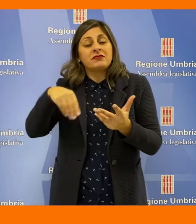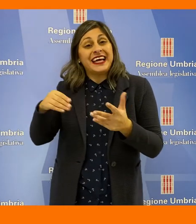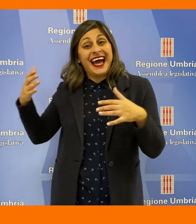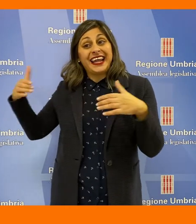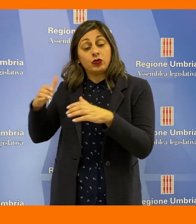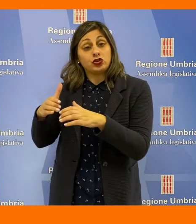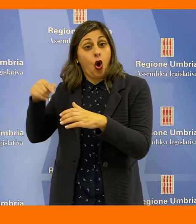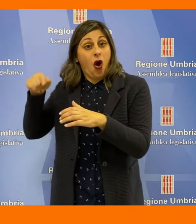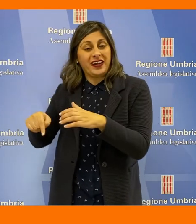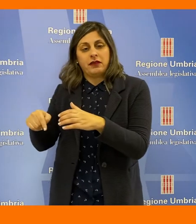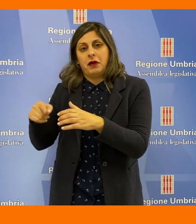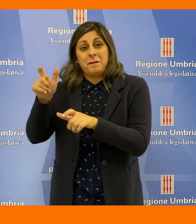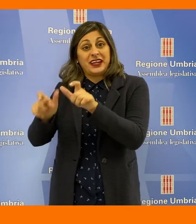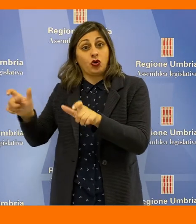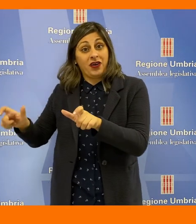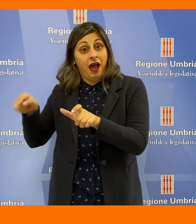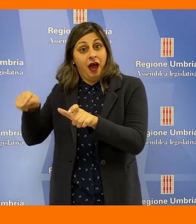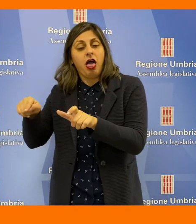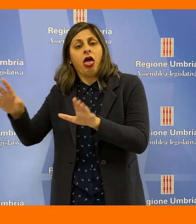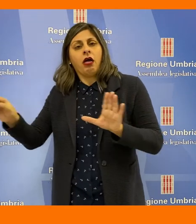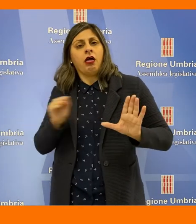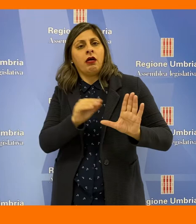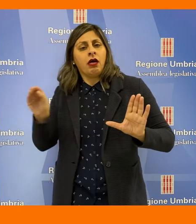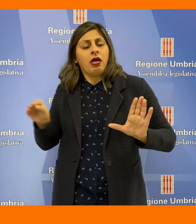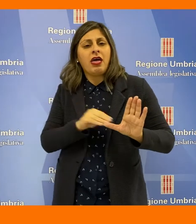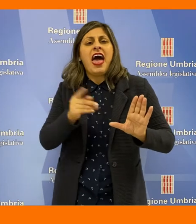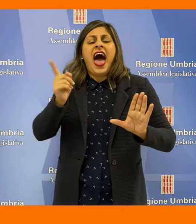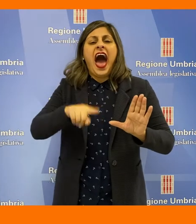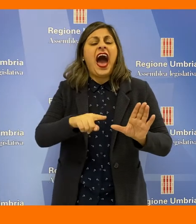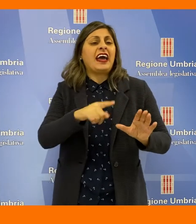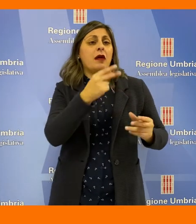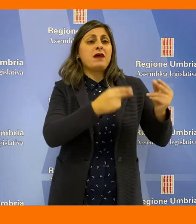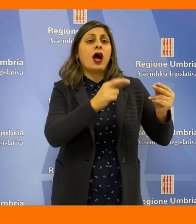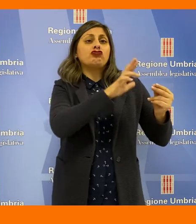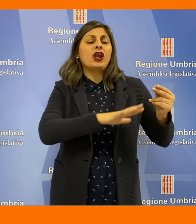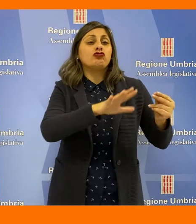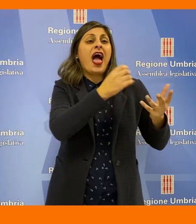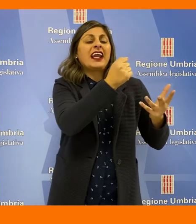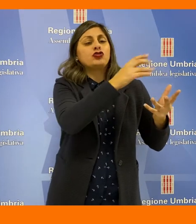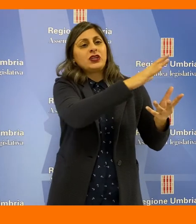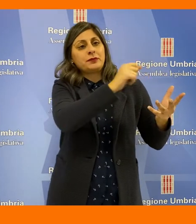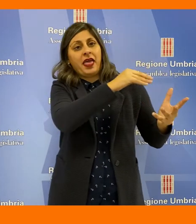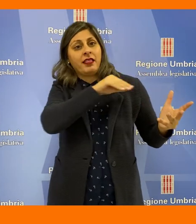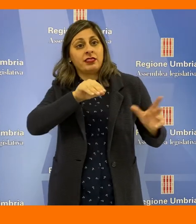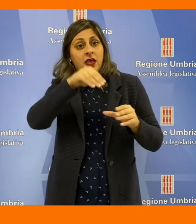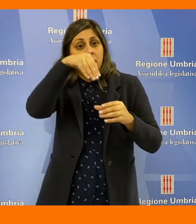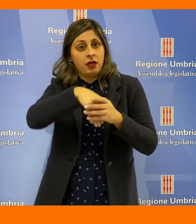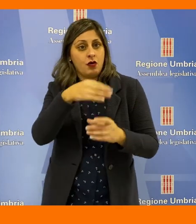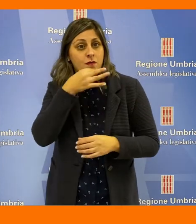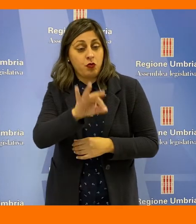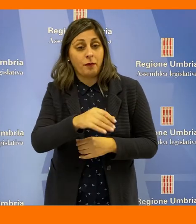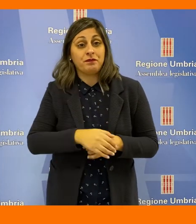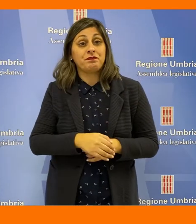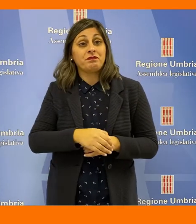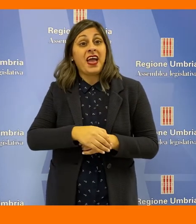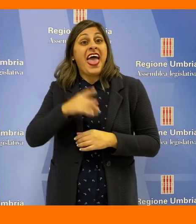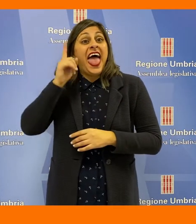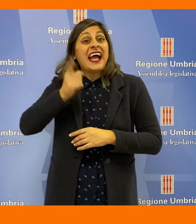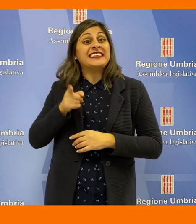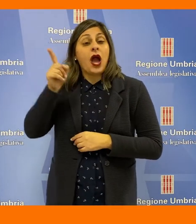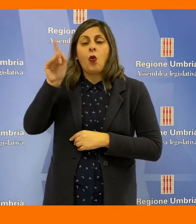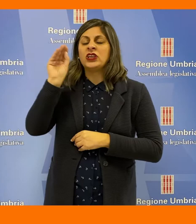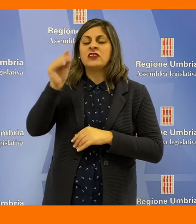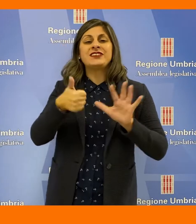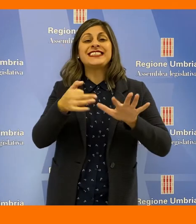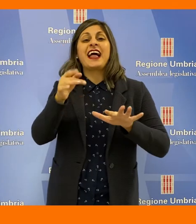derivanti dalla riduzione del personale in comando, provvedendo anche con ulteriori risorse proprie dal bilancio regionale. All'esecutivo viene chiesto